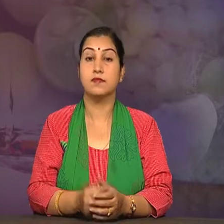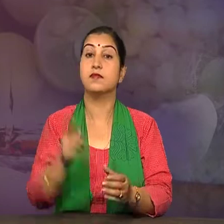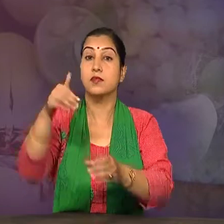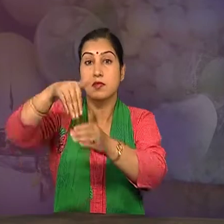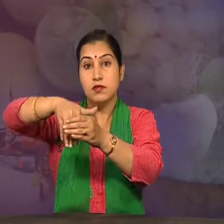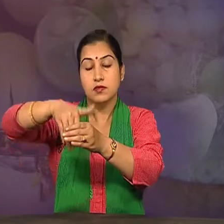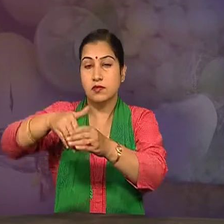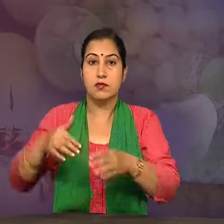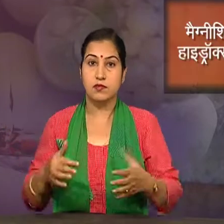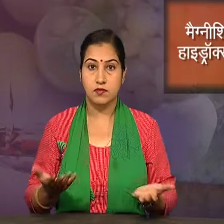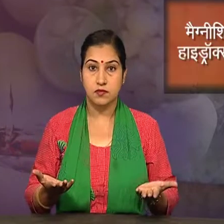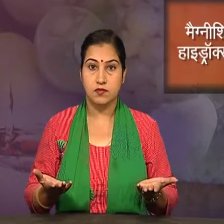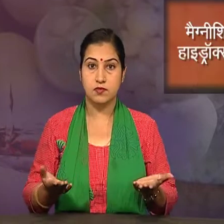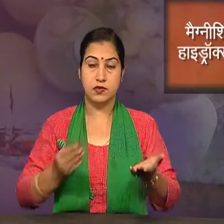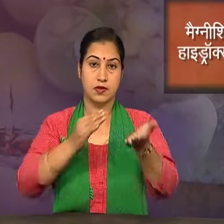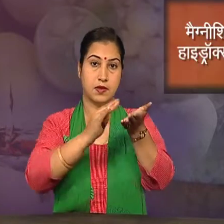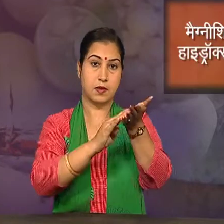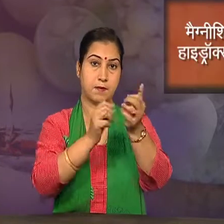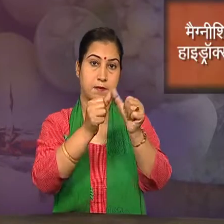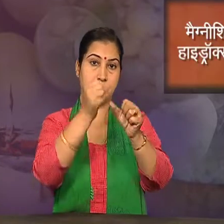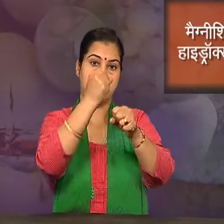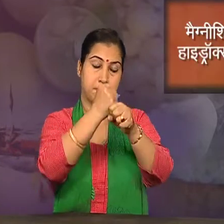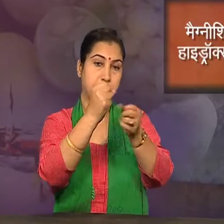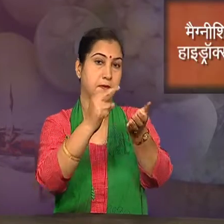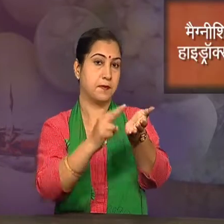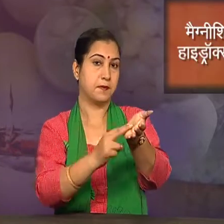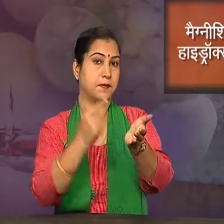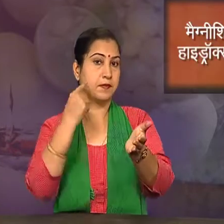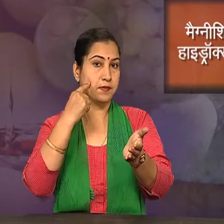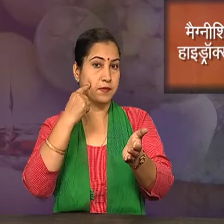इसमें मेगनीशियम हाइड्रोक्साइड नामक शारक होता है